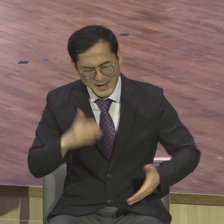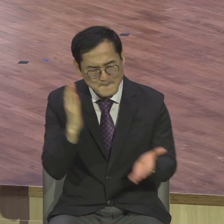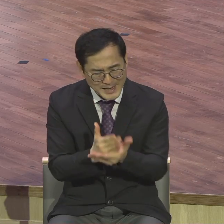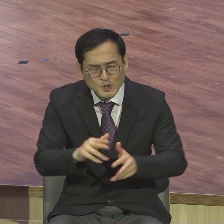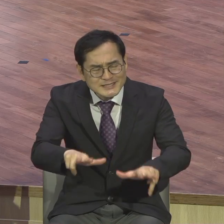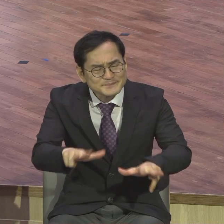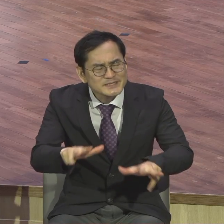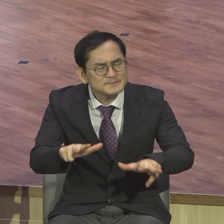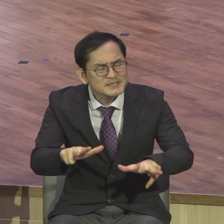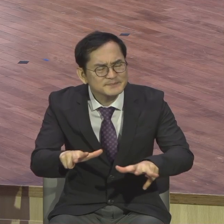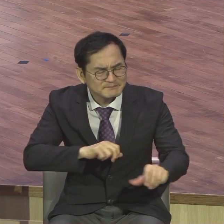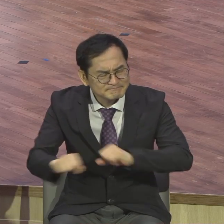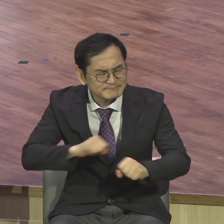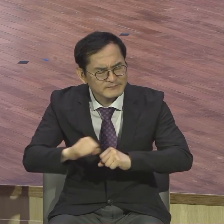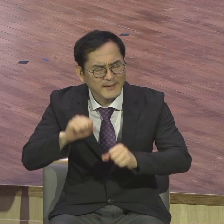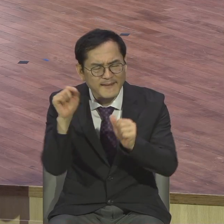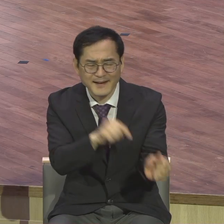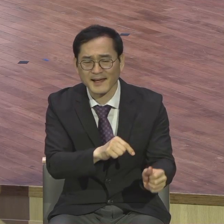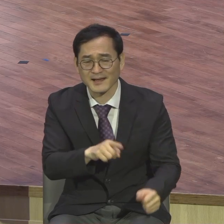얘기 핑계대지 말고